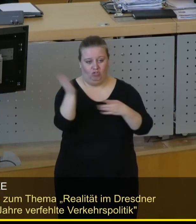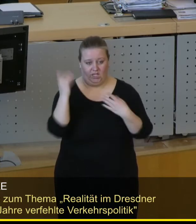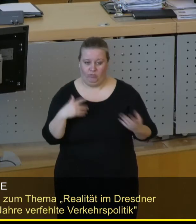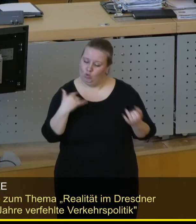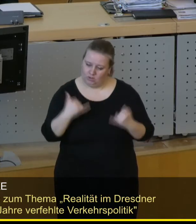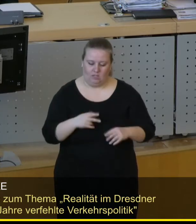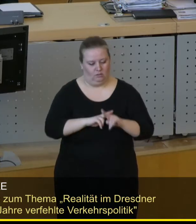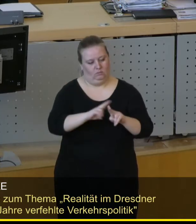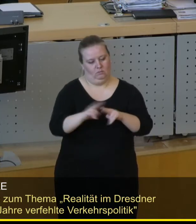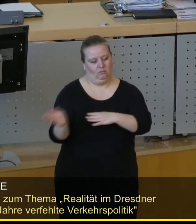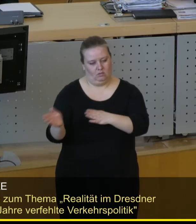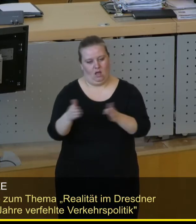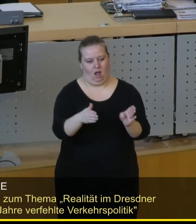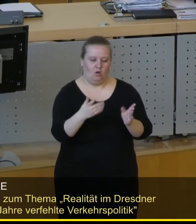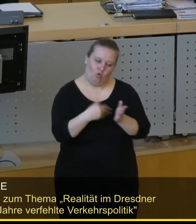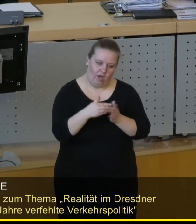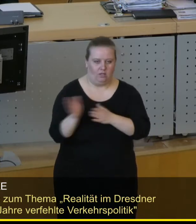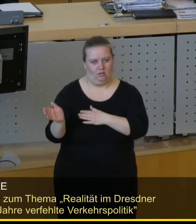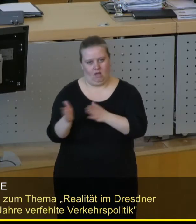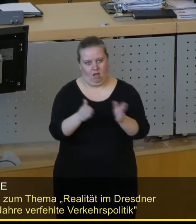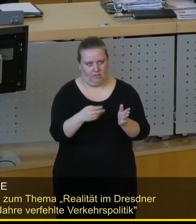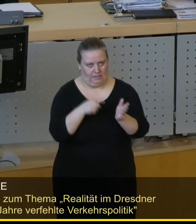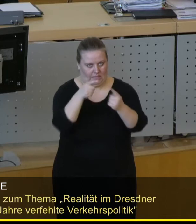worden ist. Und das haben wir korrigiert. Und das werden wir auch weiter korrigieren.